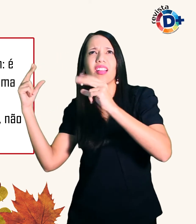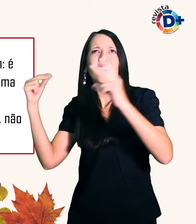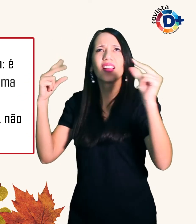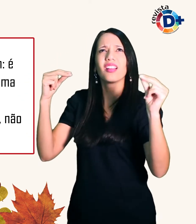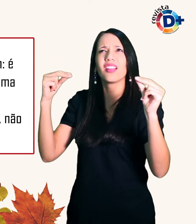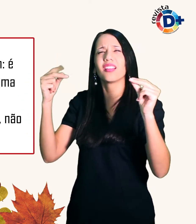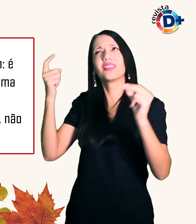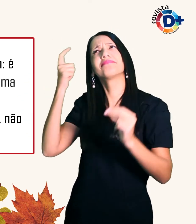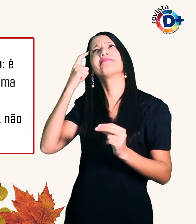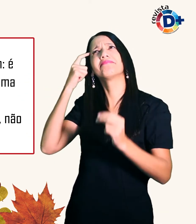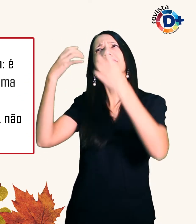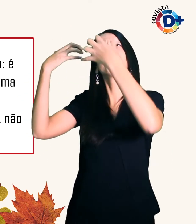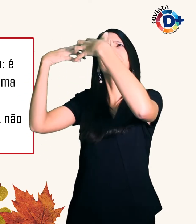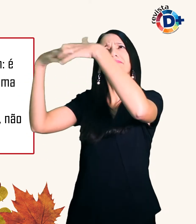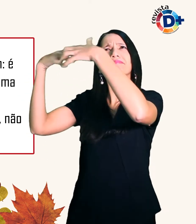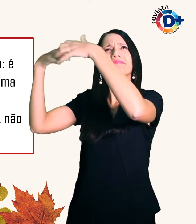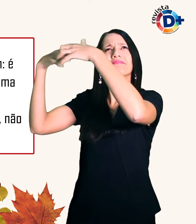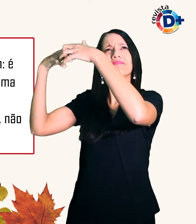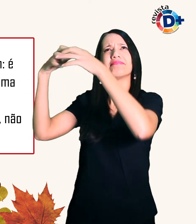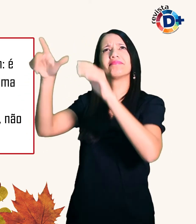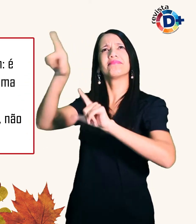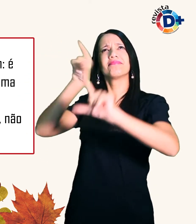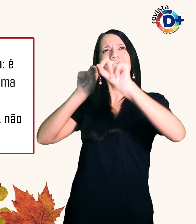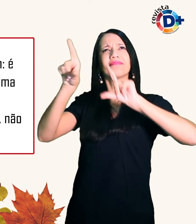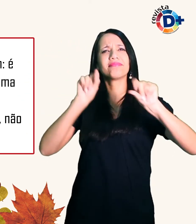a pensar São escolhas não um karma